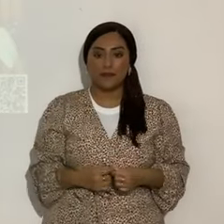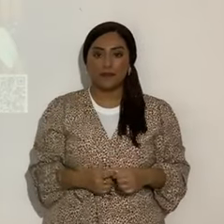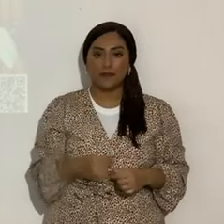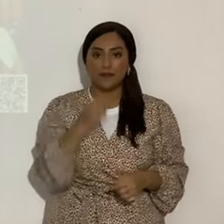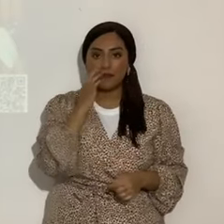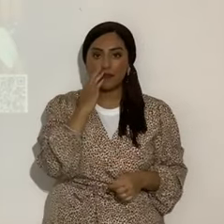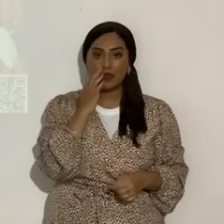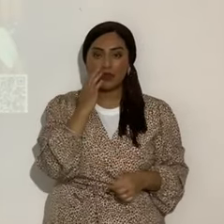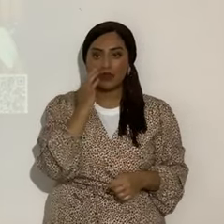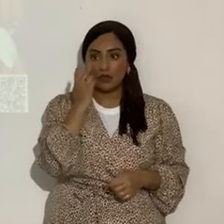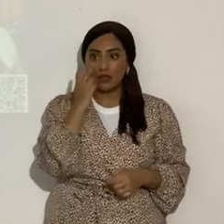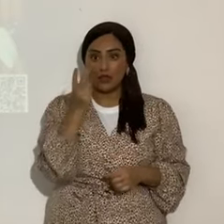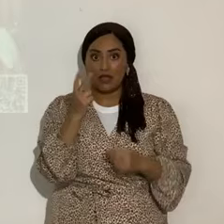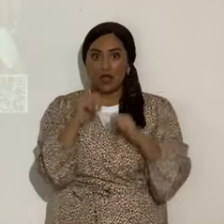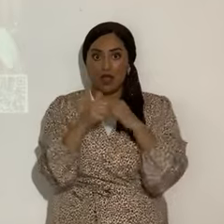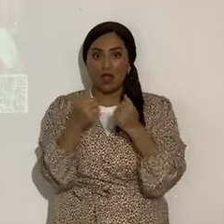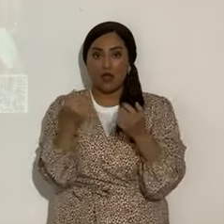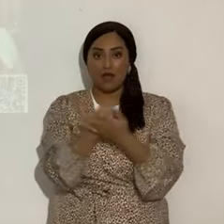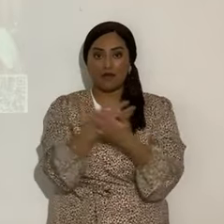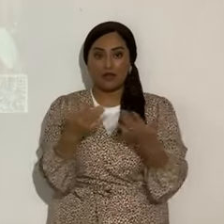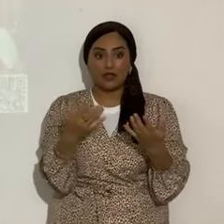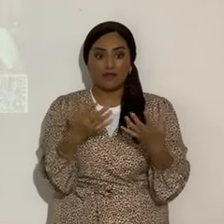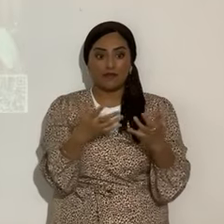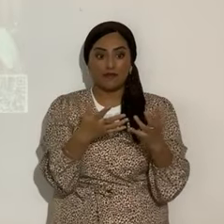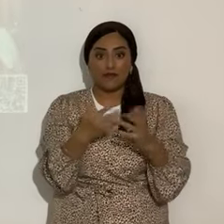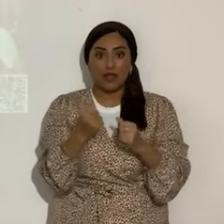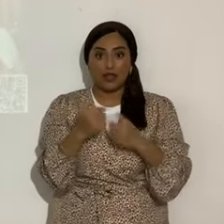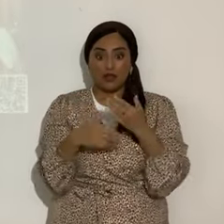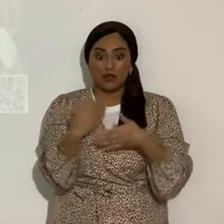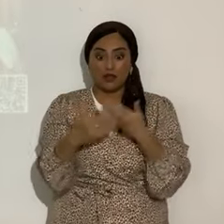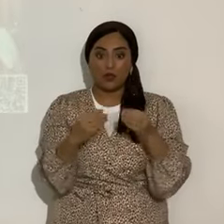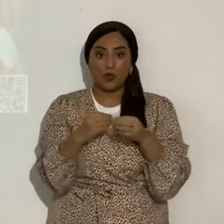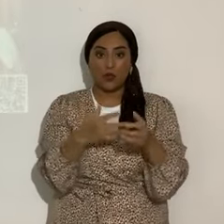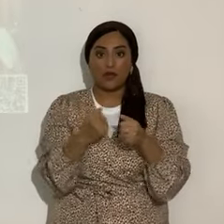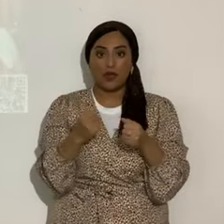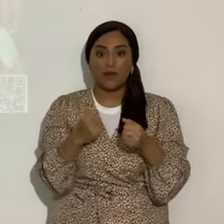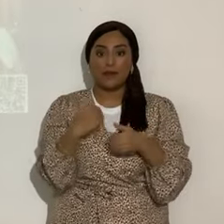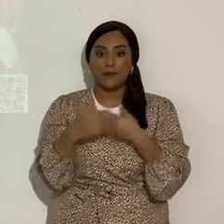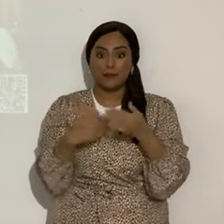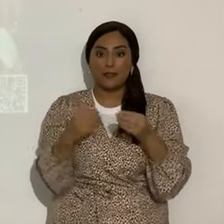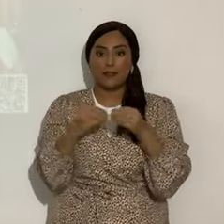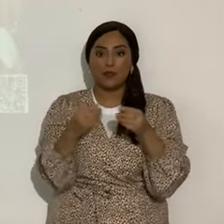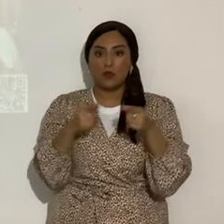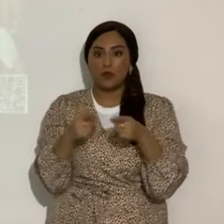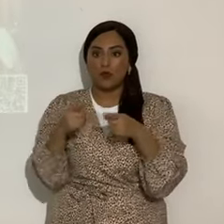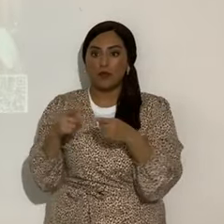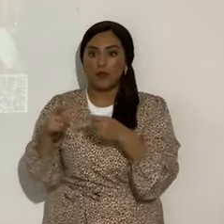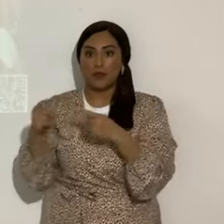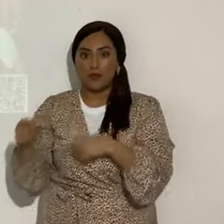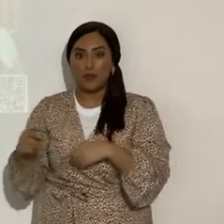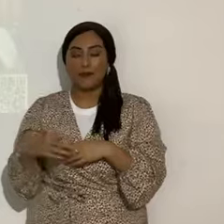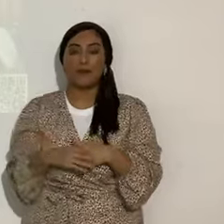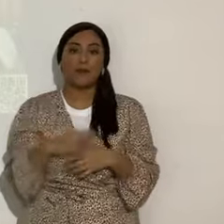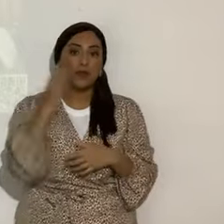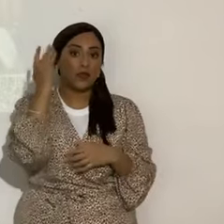Entonces, vean cómo todo va rápido, se está acelerando más y hay más cosas que van sucediendo. Bueno, entonces, por eso les